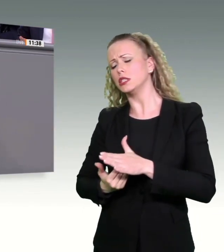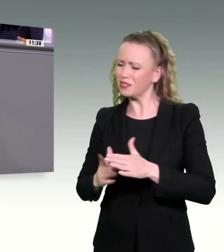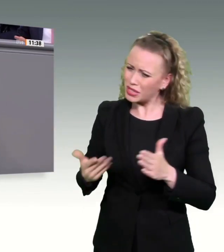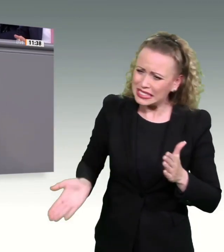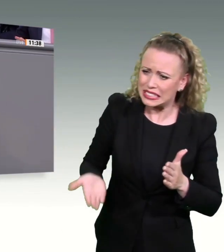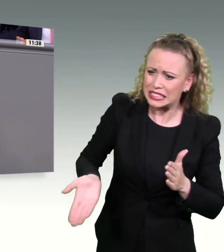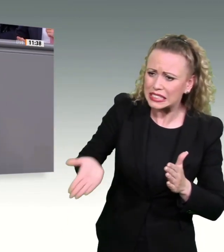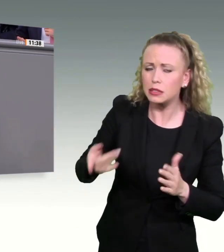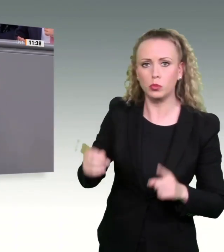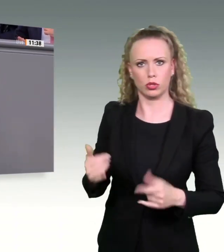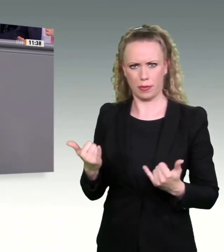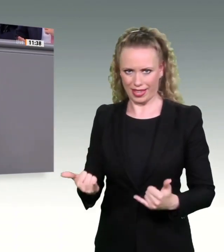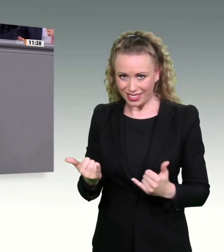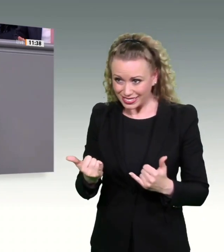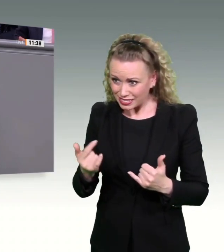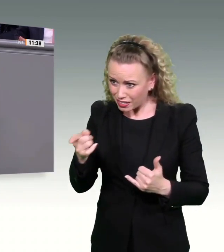bemängelt.